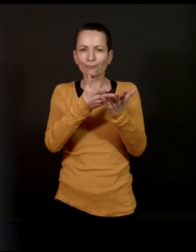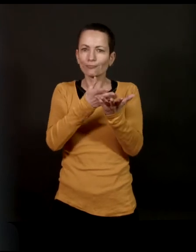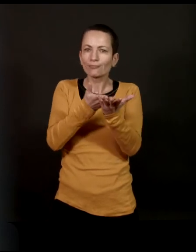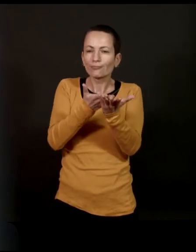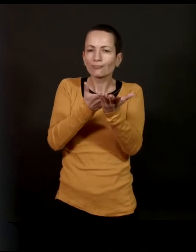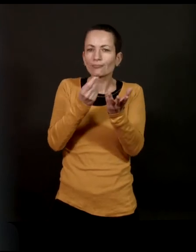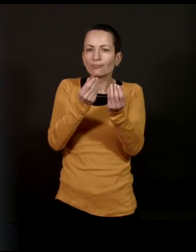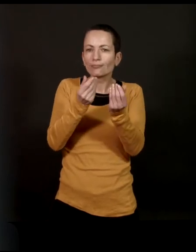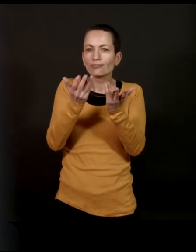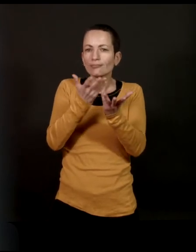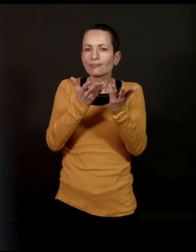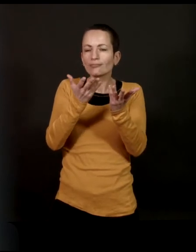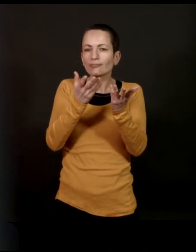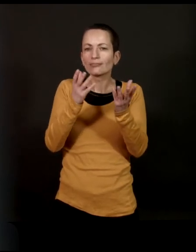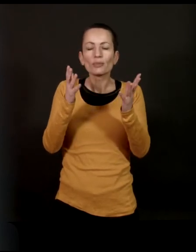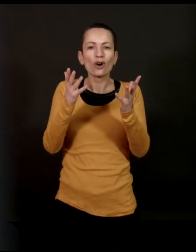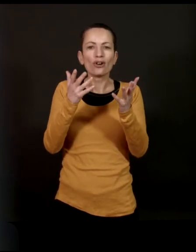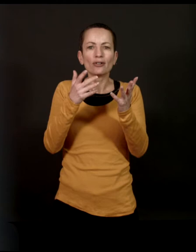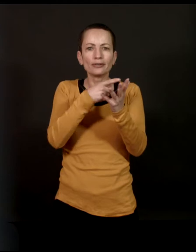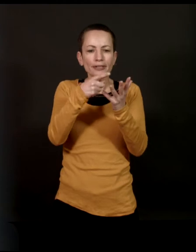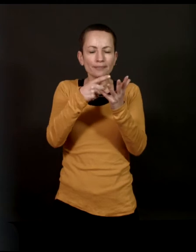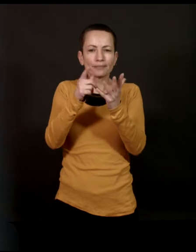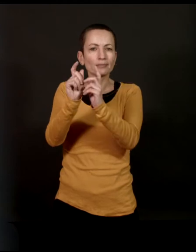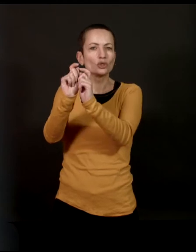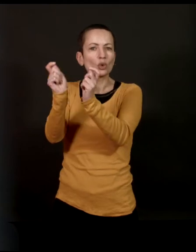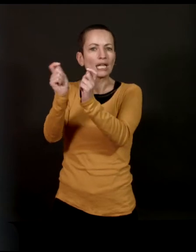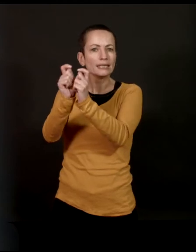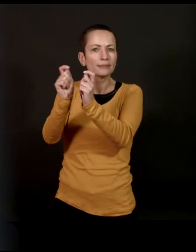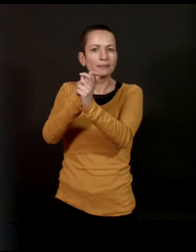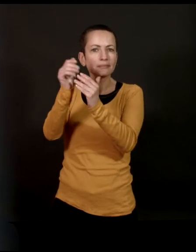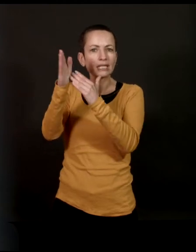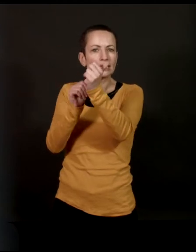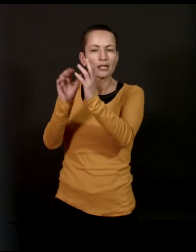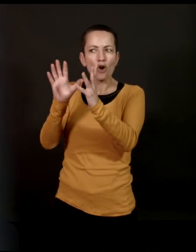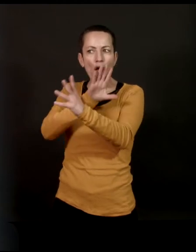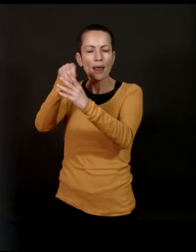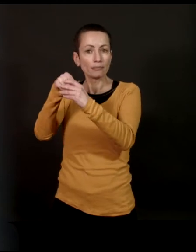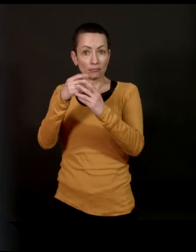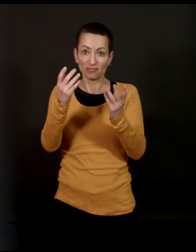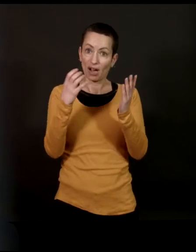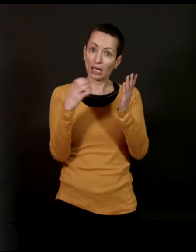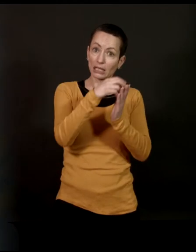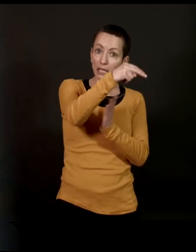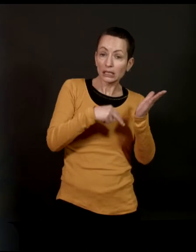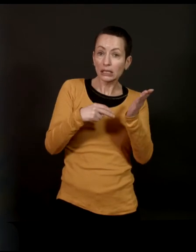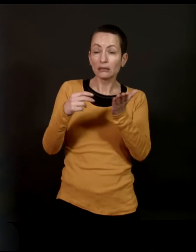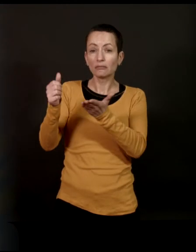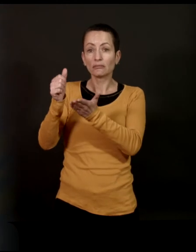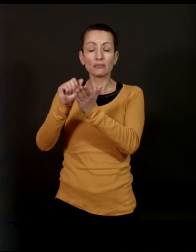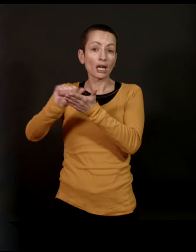accroché avec le journalisme ? Est-ce que c'est la lecture d'articles, la lecture d'écrivains